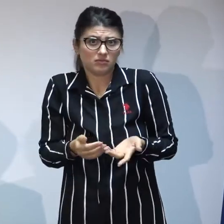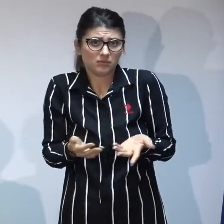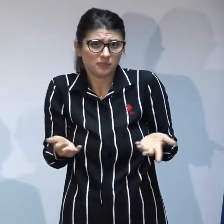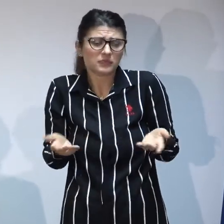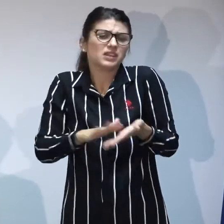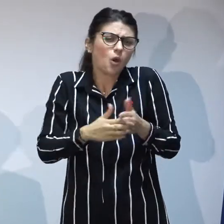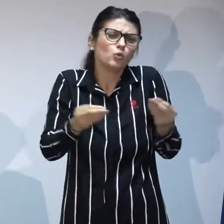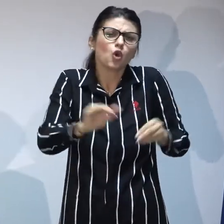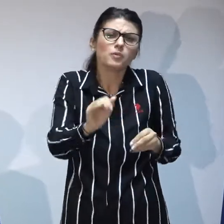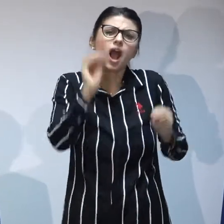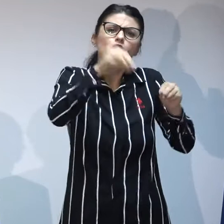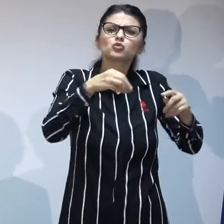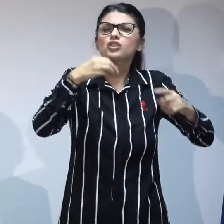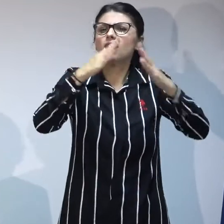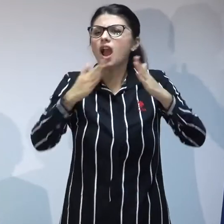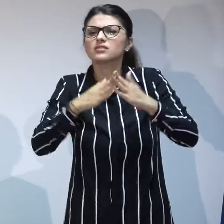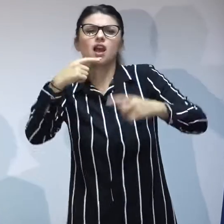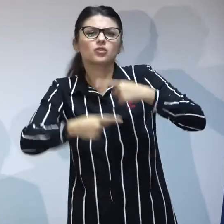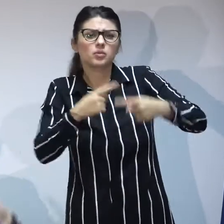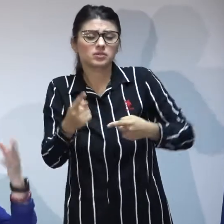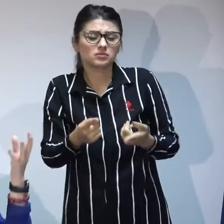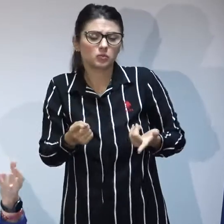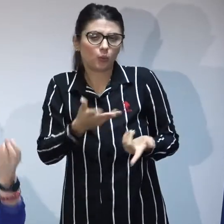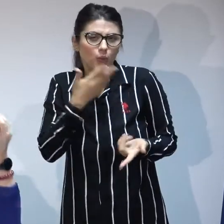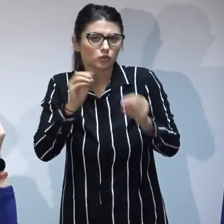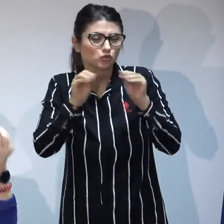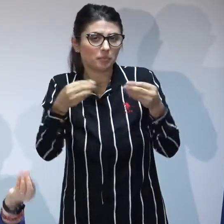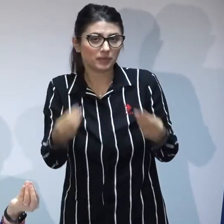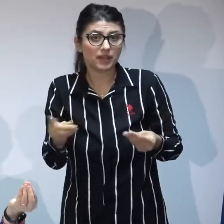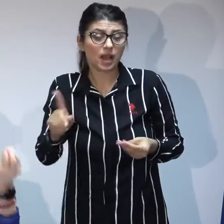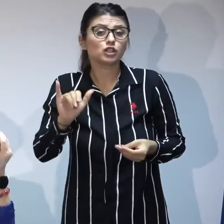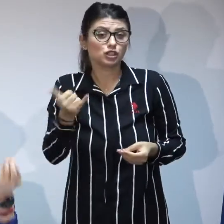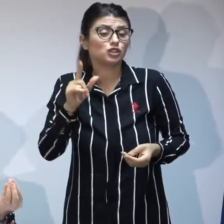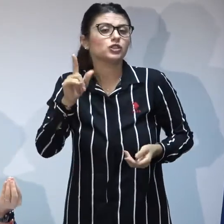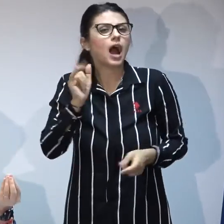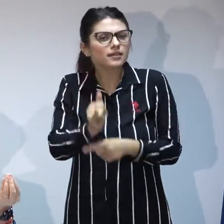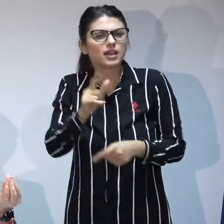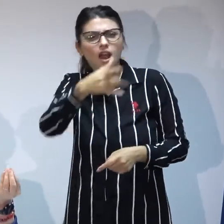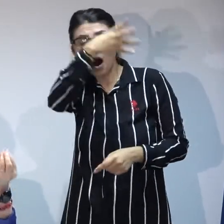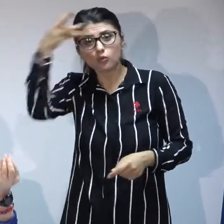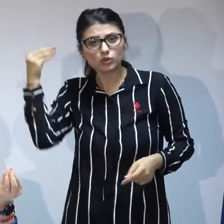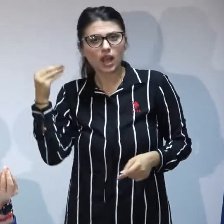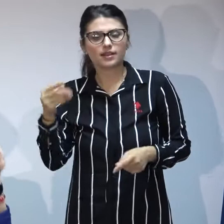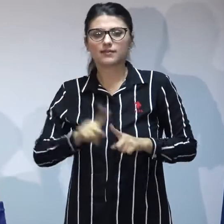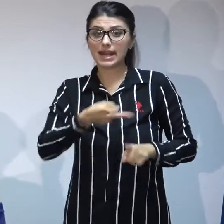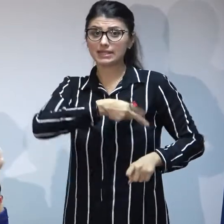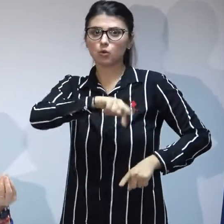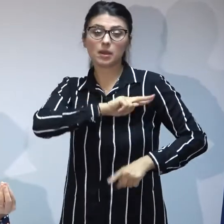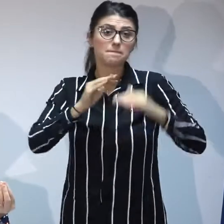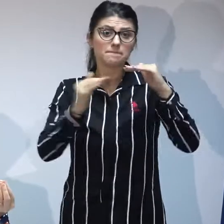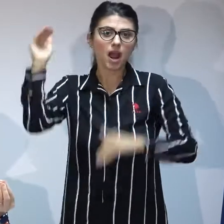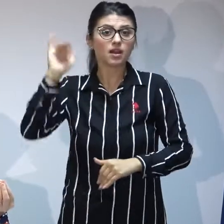sistem uitând că de fapt responsabilitatea supremă și finală aparține